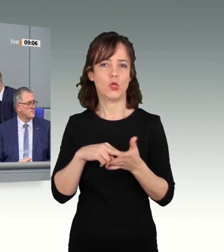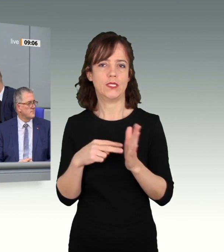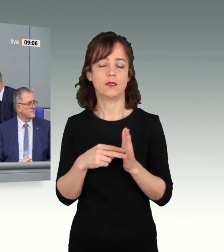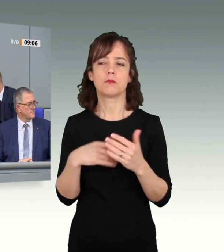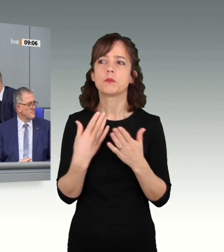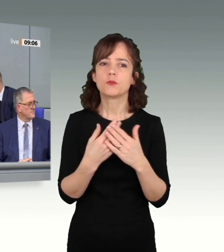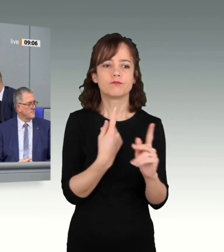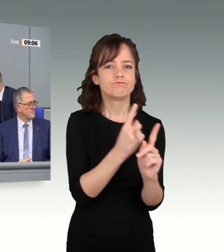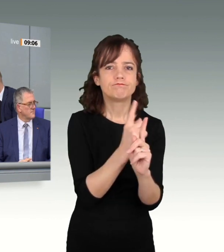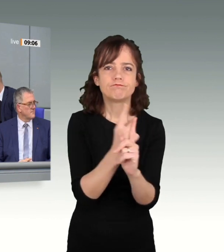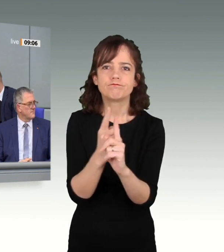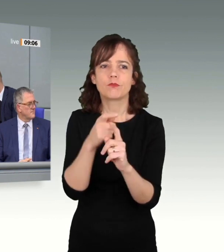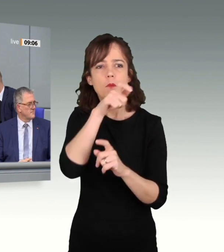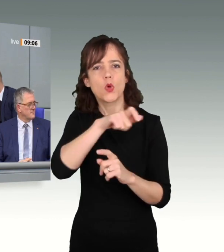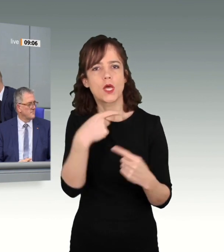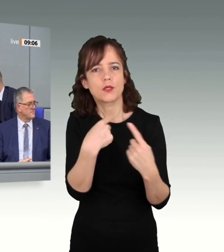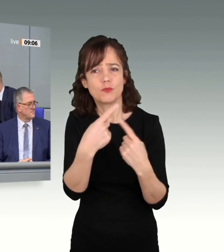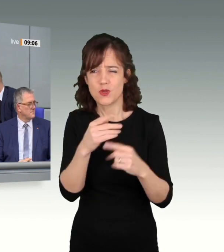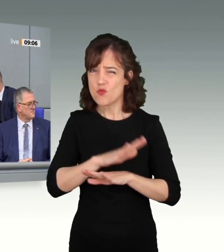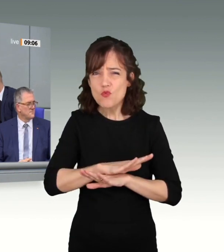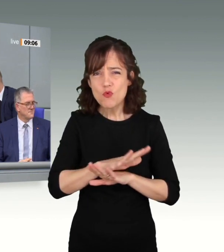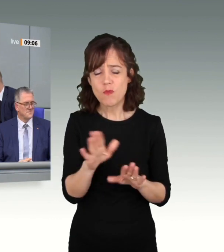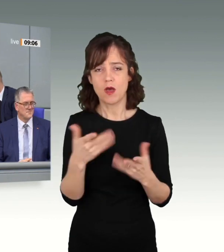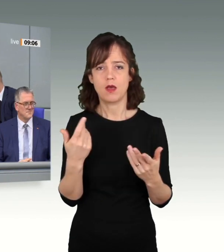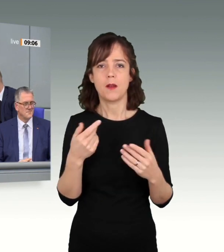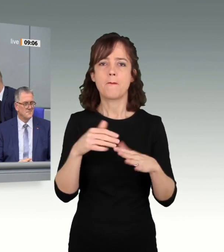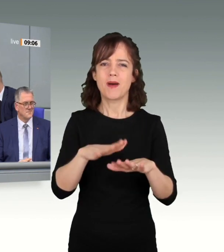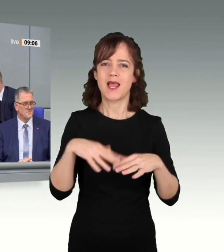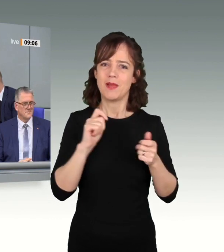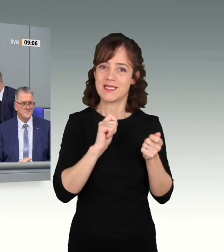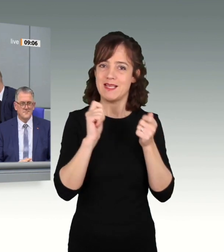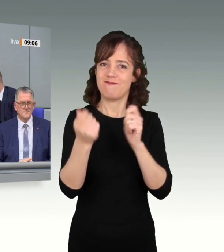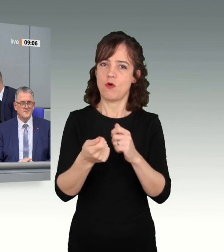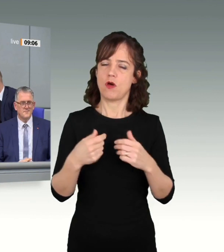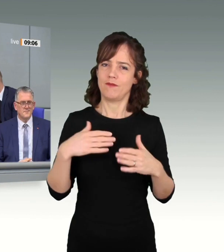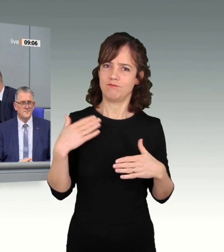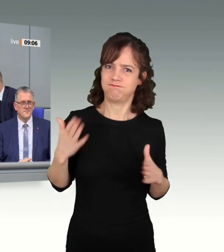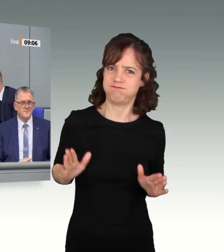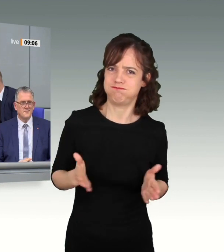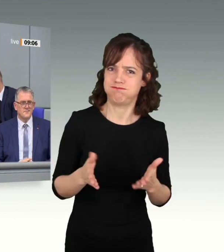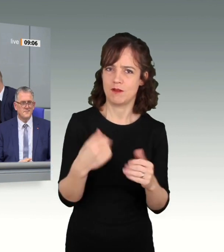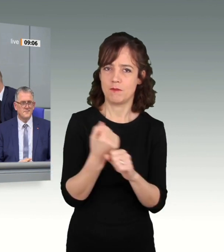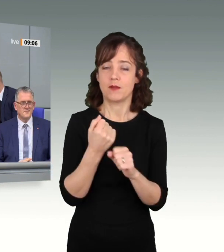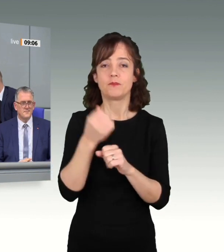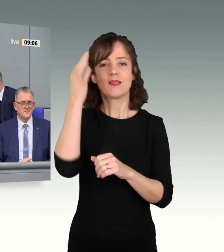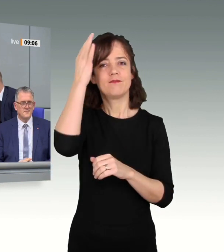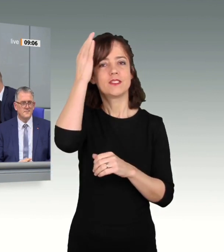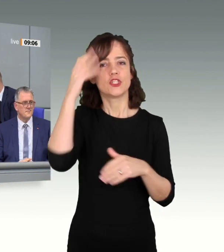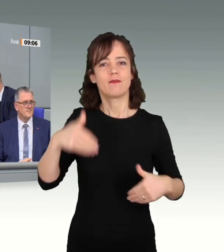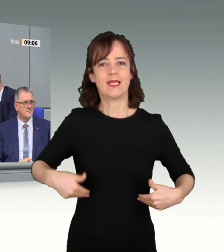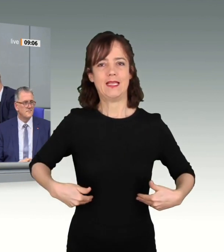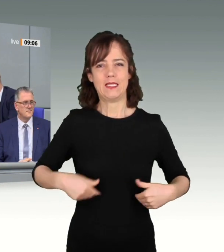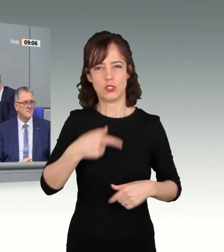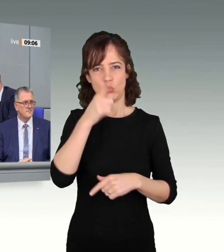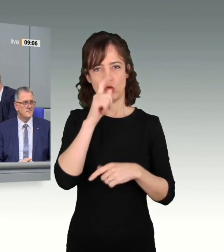Bürgergespräche im ganzen Land. Sie trieb die Parlamentsreform voran. Sie etablierte den wissenschaftlichen Dienst des